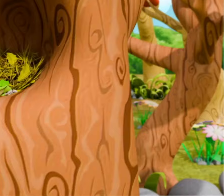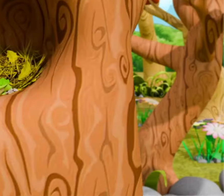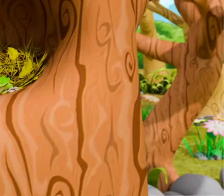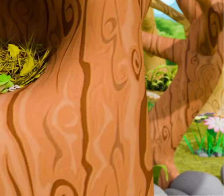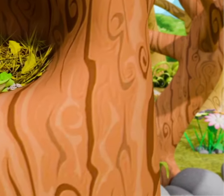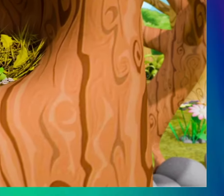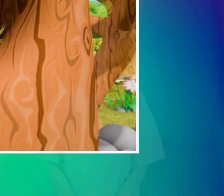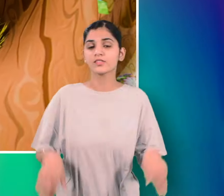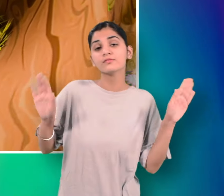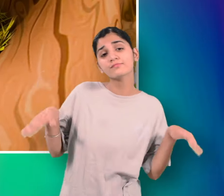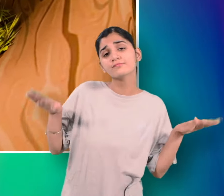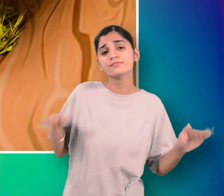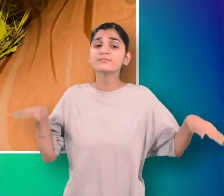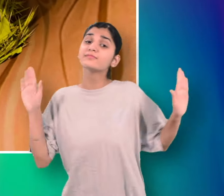मिट्टू